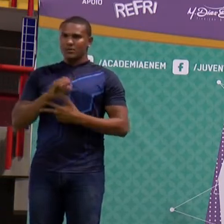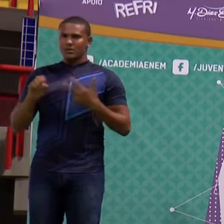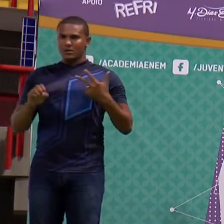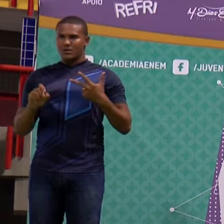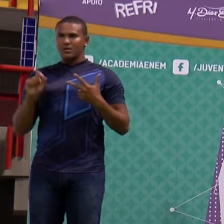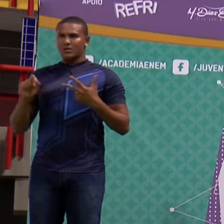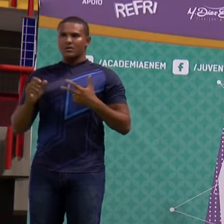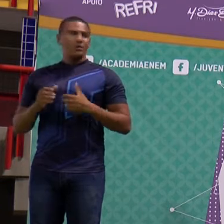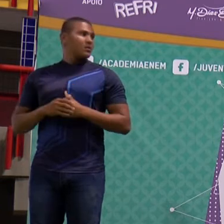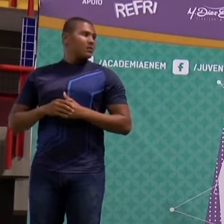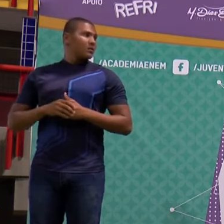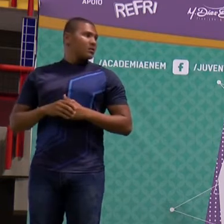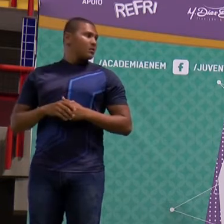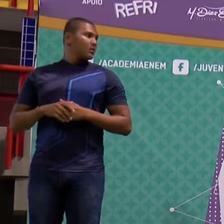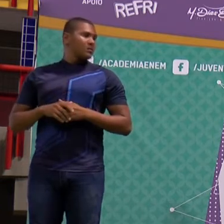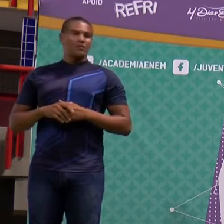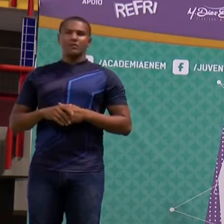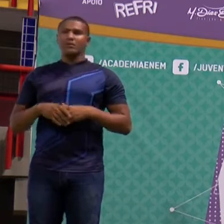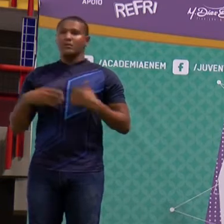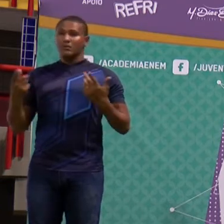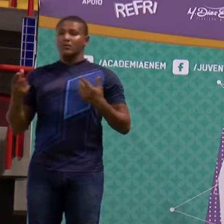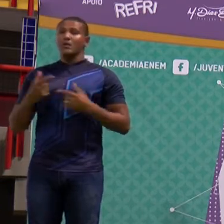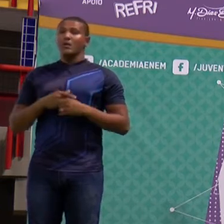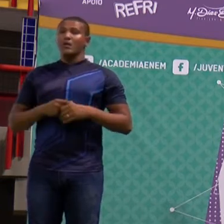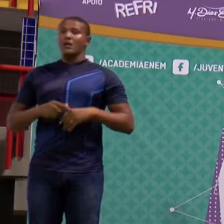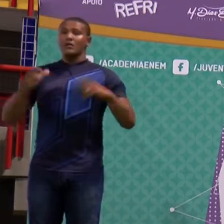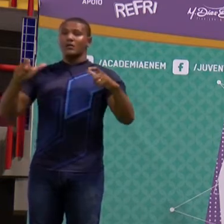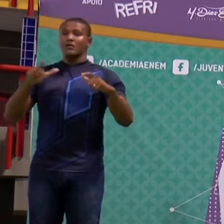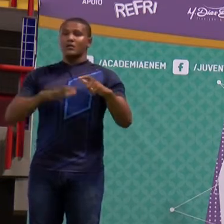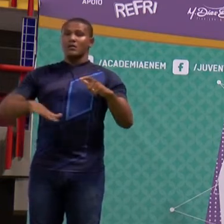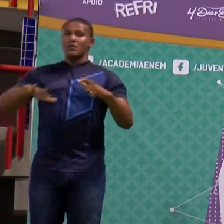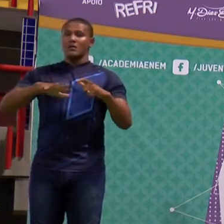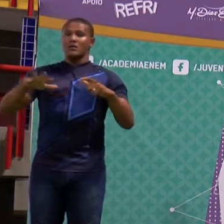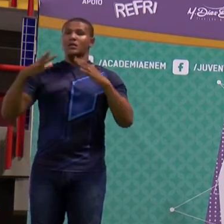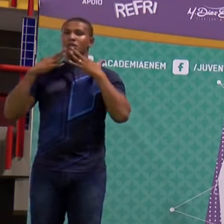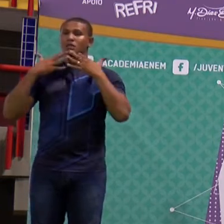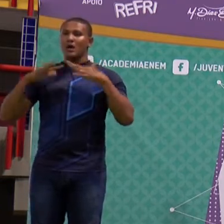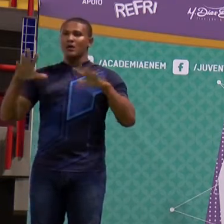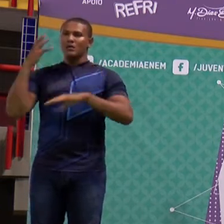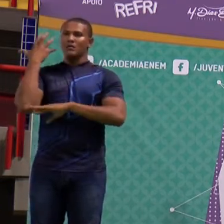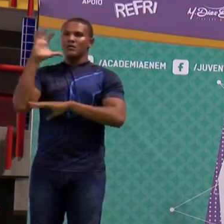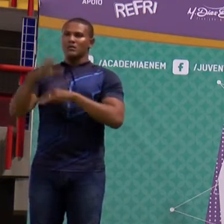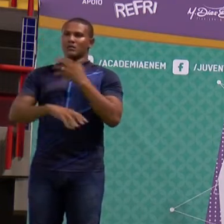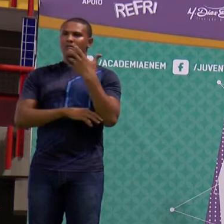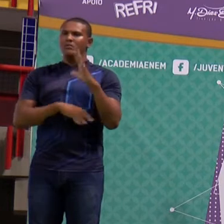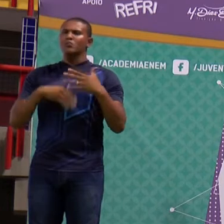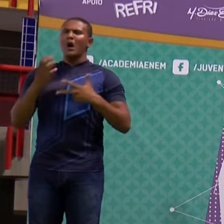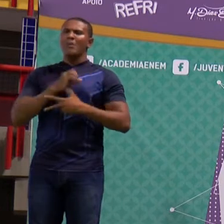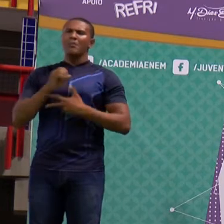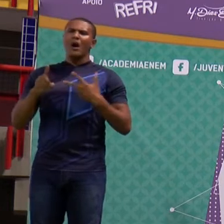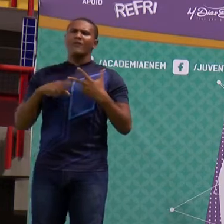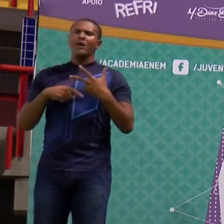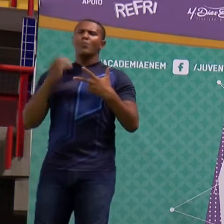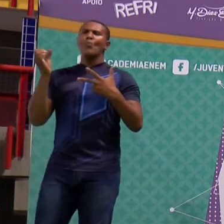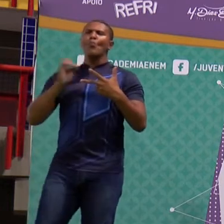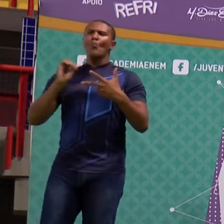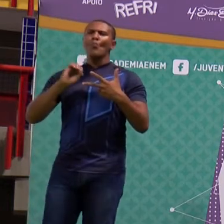é meio ambiente. Qual é a prova do Enem que não caiu nada sobre meio ambiente?